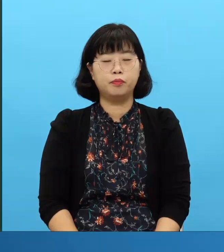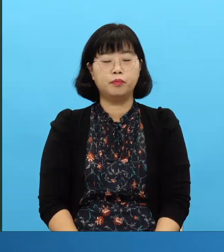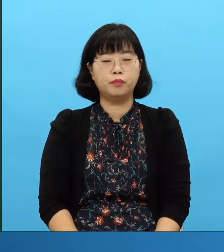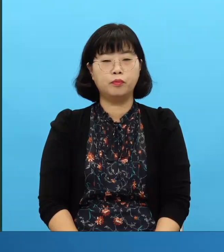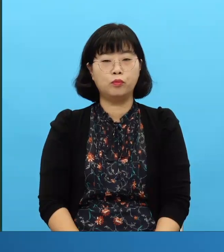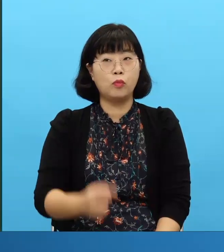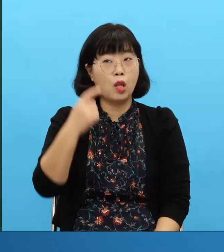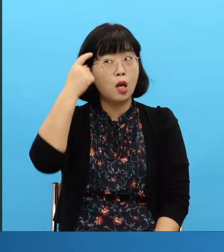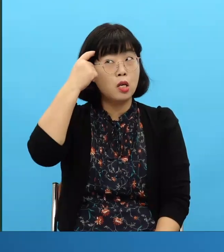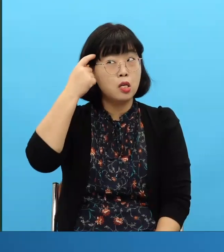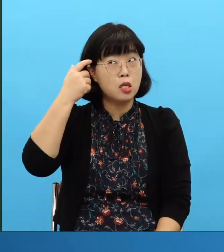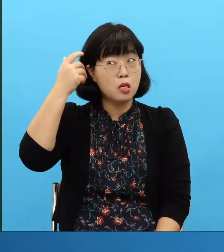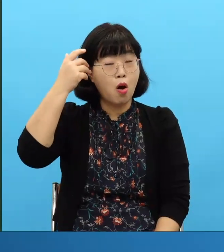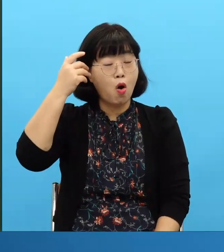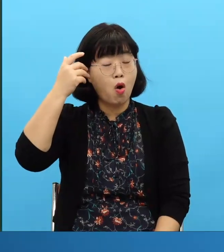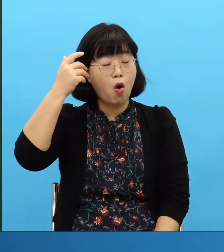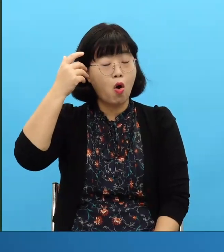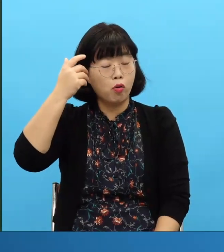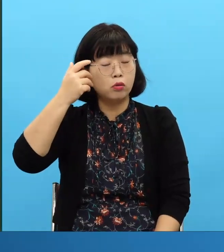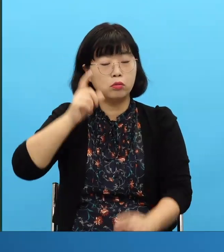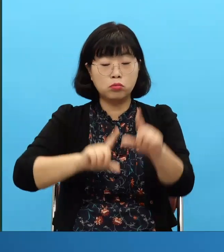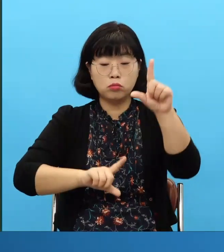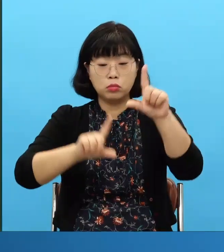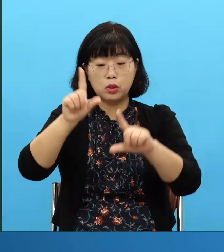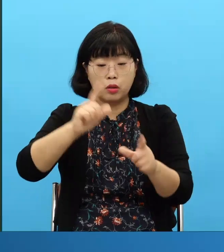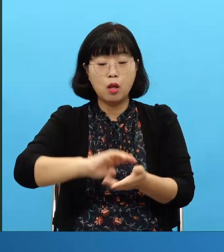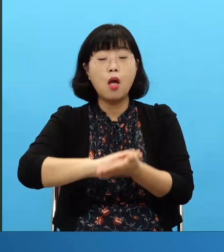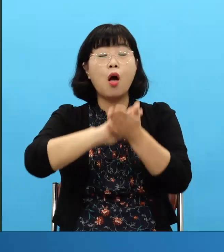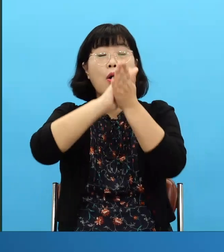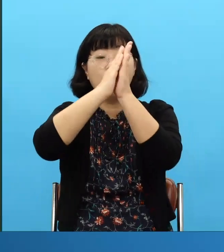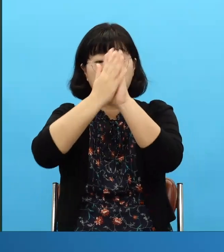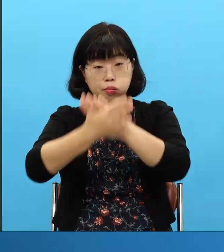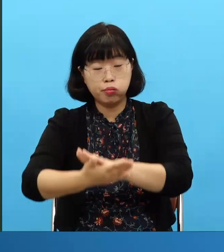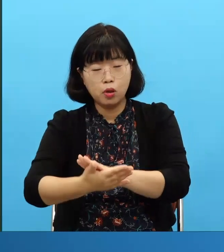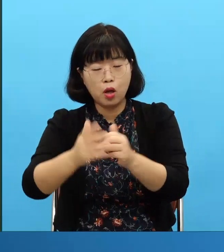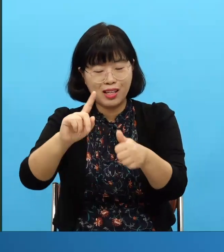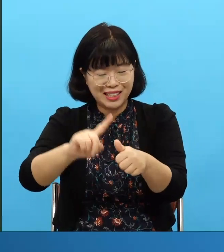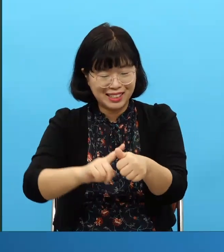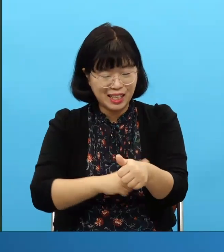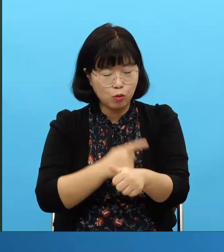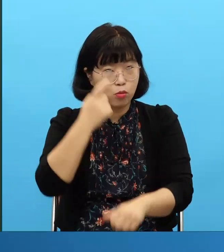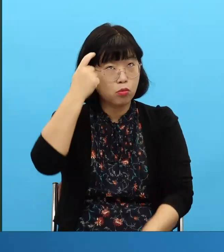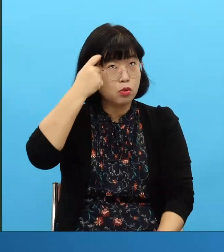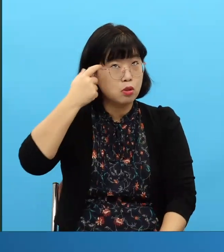que estuvo junto al arca del pacto parece cualquier cosa pero como cambia el estado espiritual desde niño era la cumbre espiritual